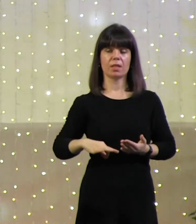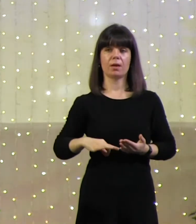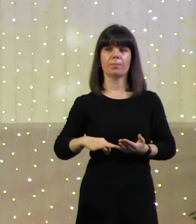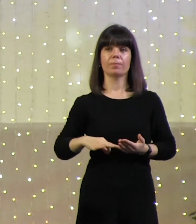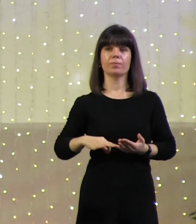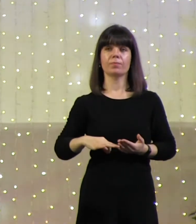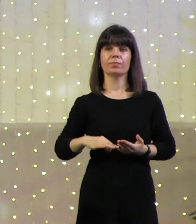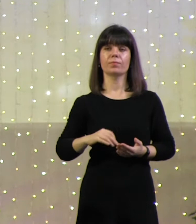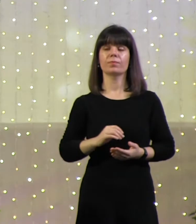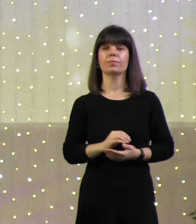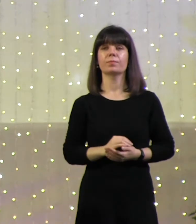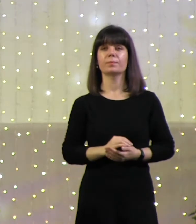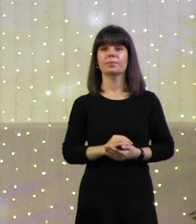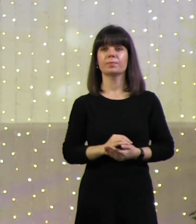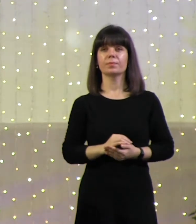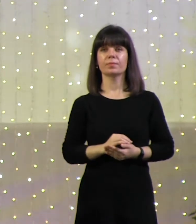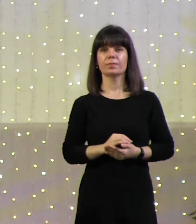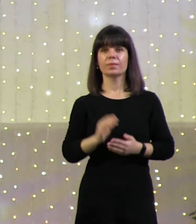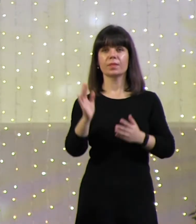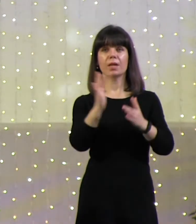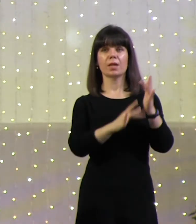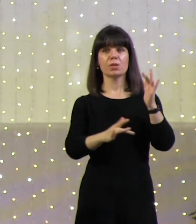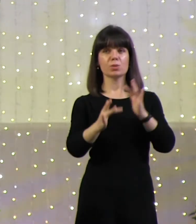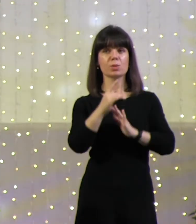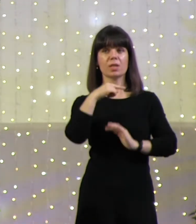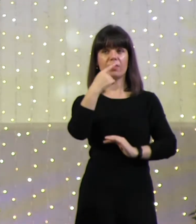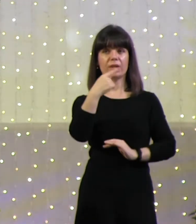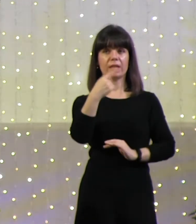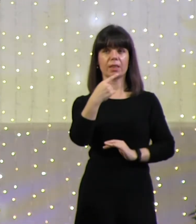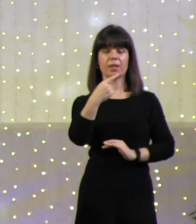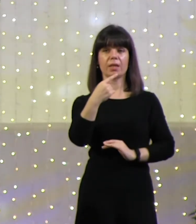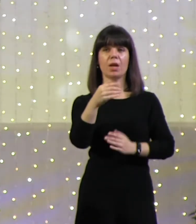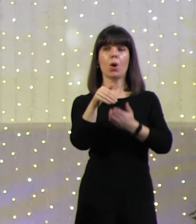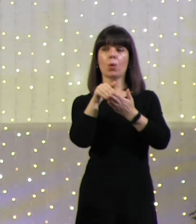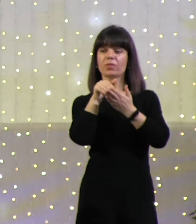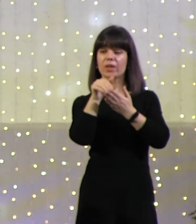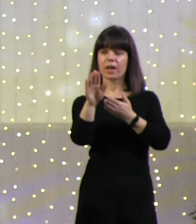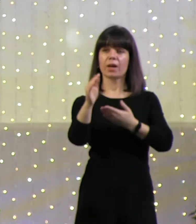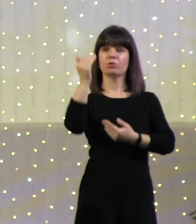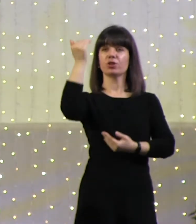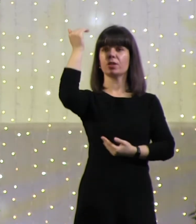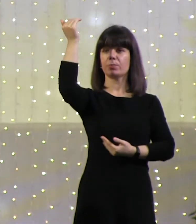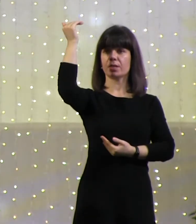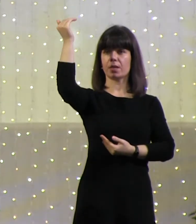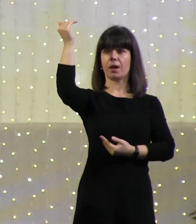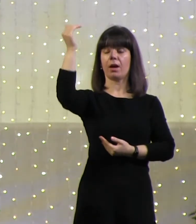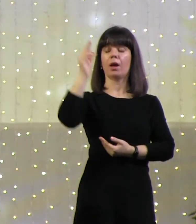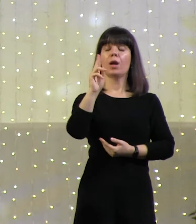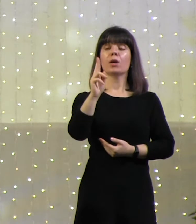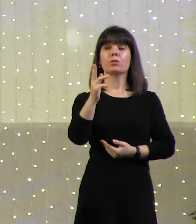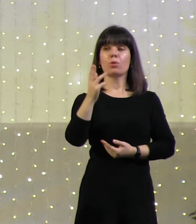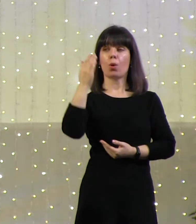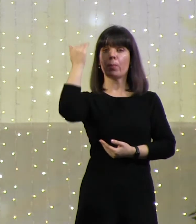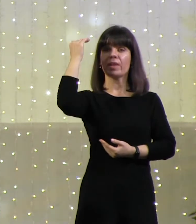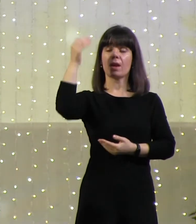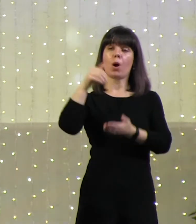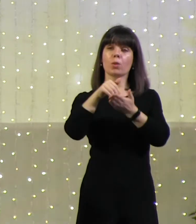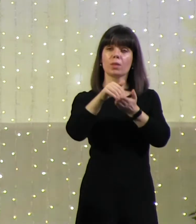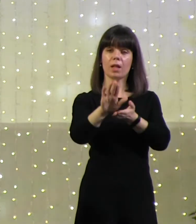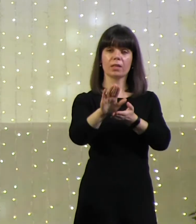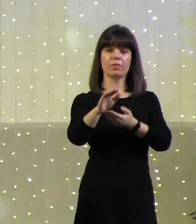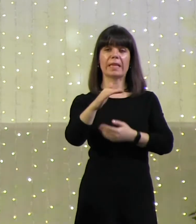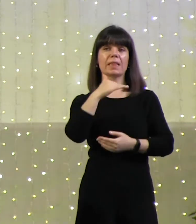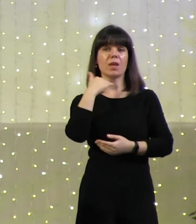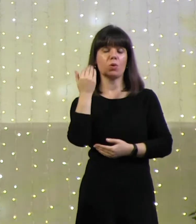И вот что говорится. Иисус говорит, «Отвергающий Меня, кто Меня отталкивает, кто Меня не хочет